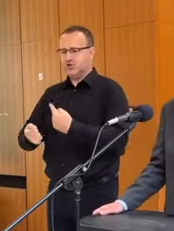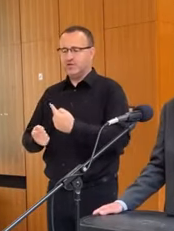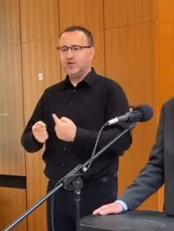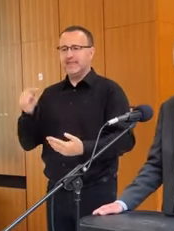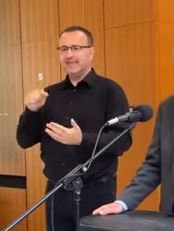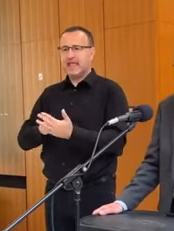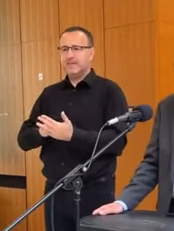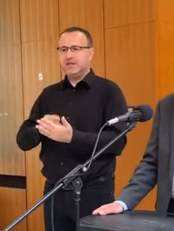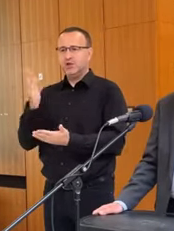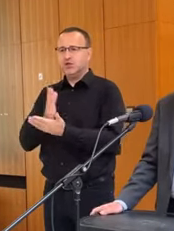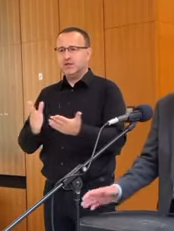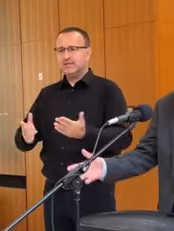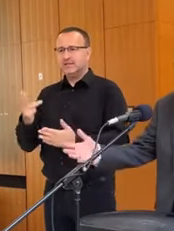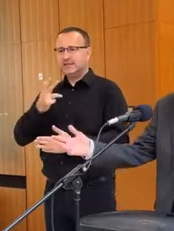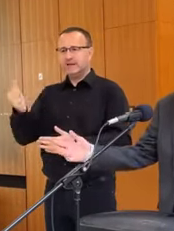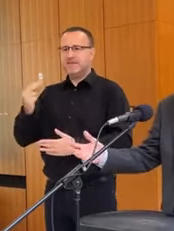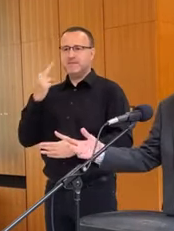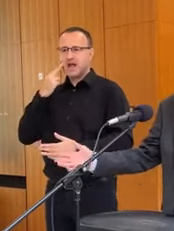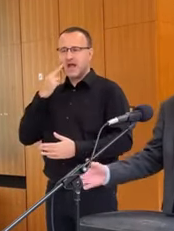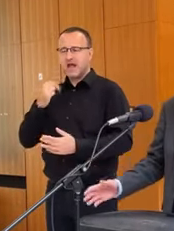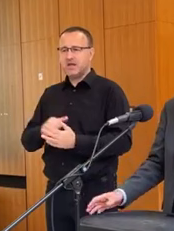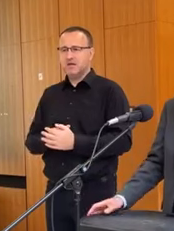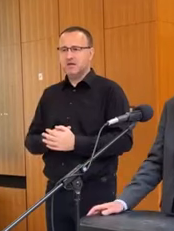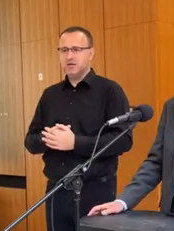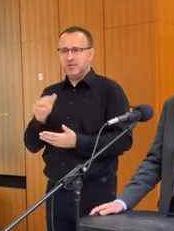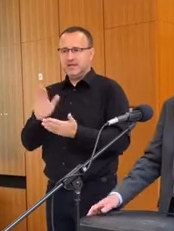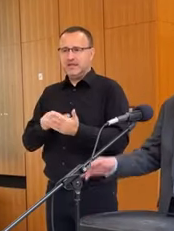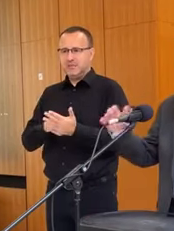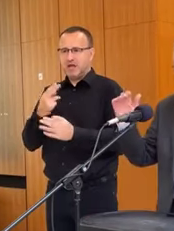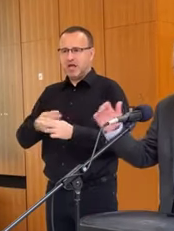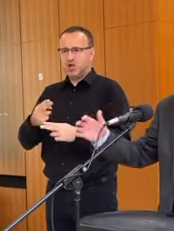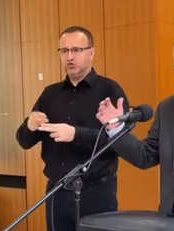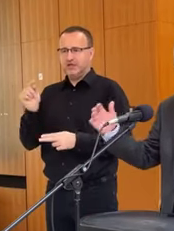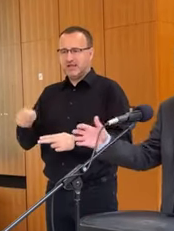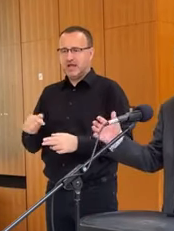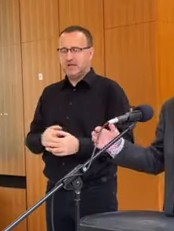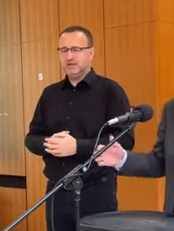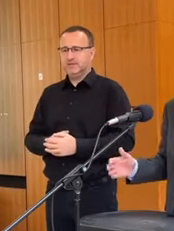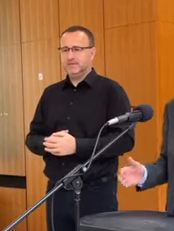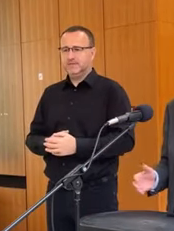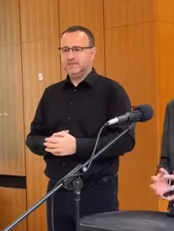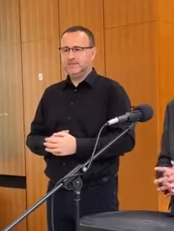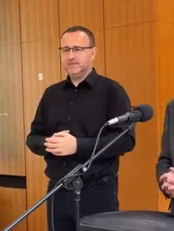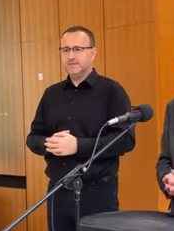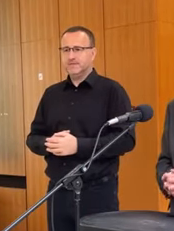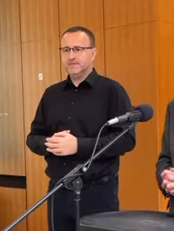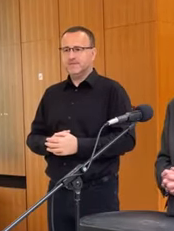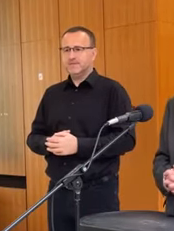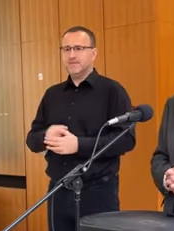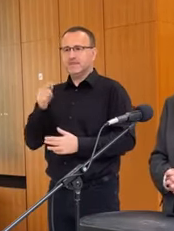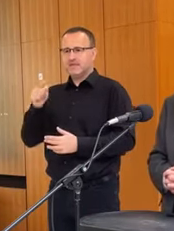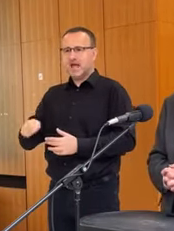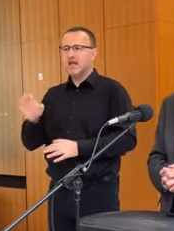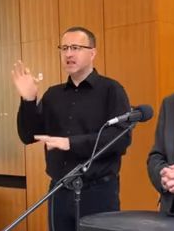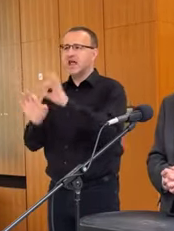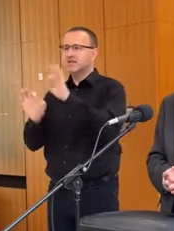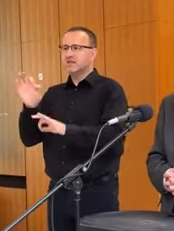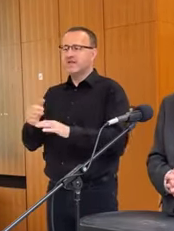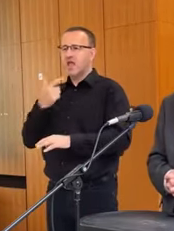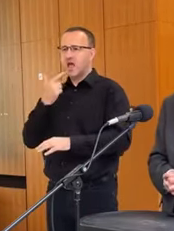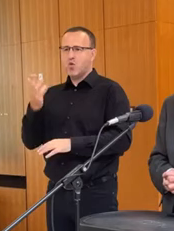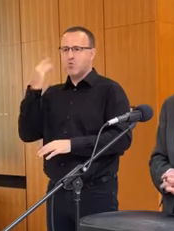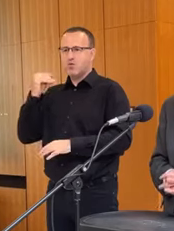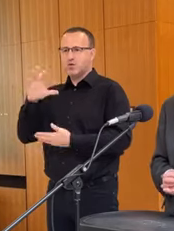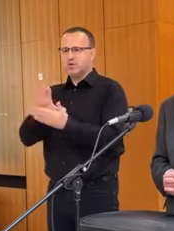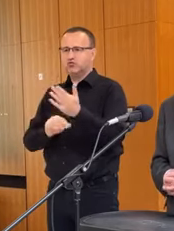končí 31. mája. To je hneď. To bolo treba riešiť takto a tak nakalibrované, ako to bolo nakalibrované